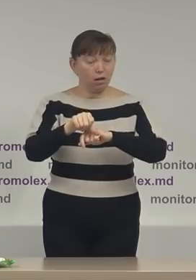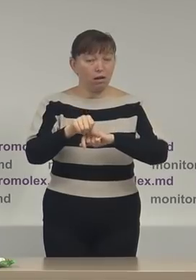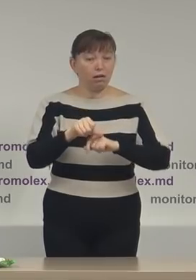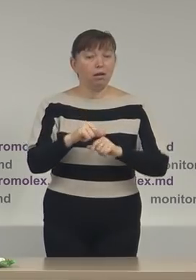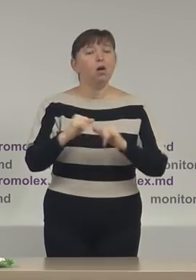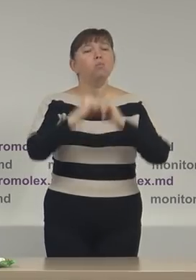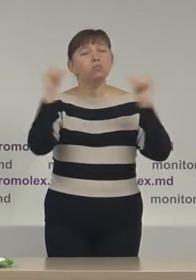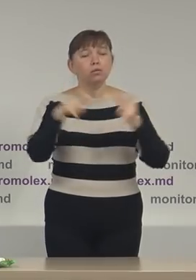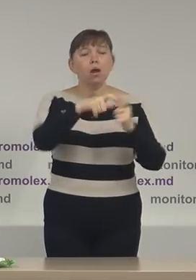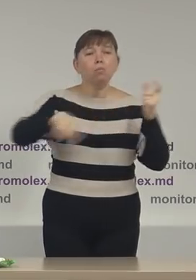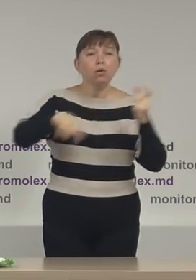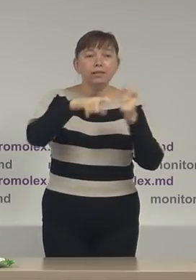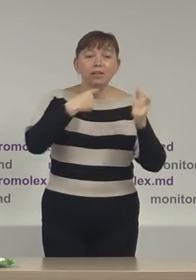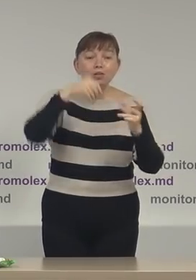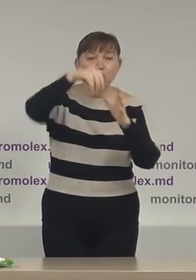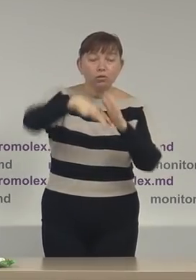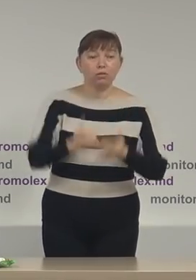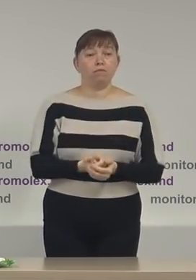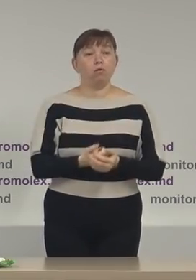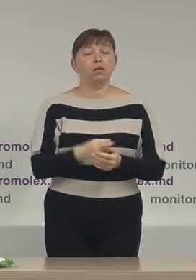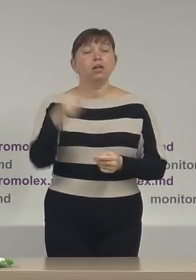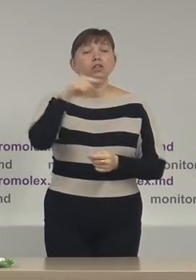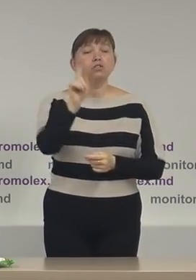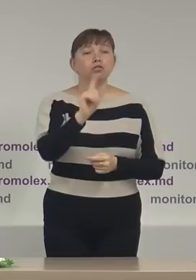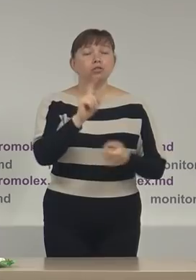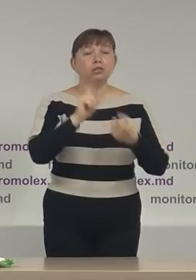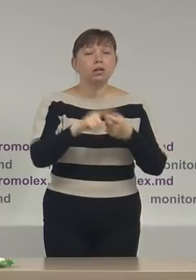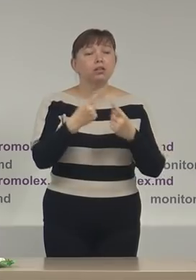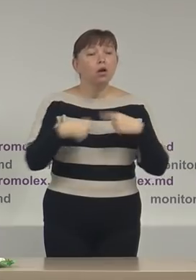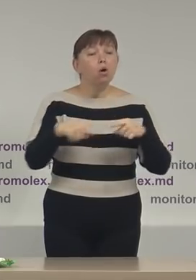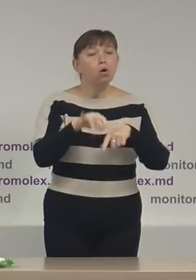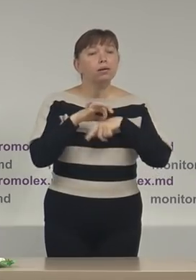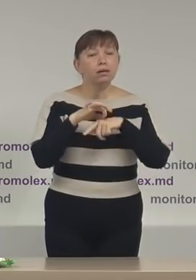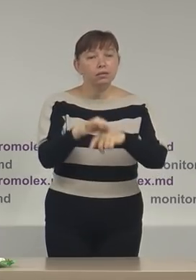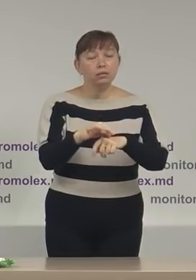majorarea buletinilor de vot, aspecte ce țin de organizarea